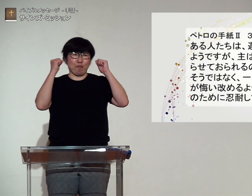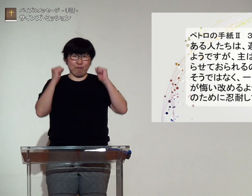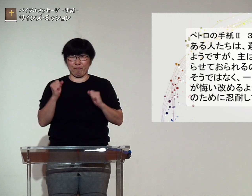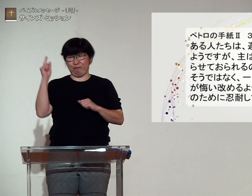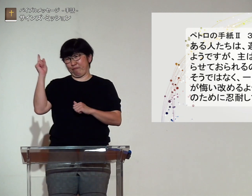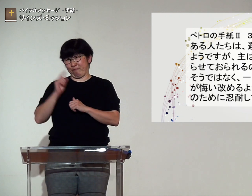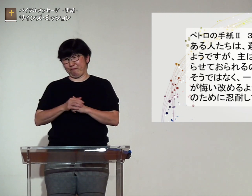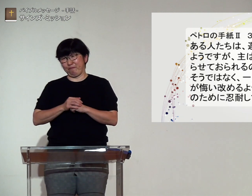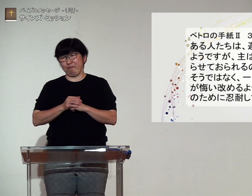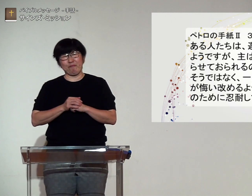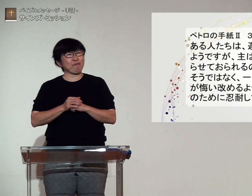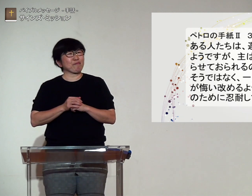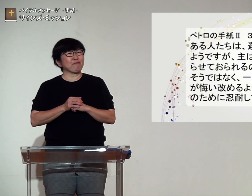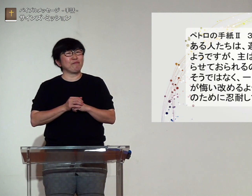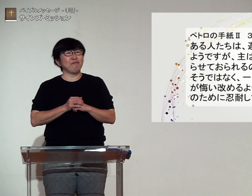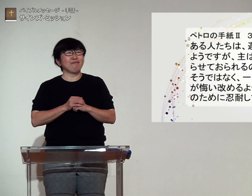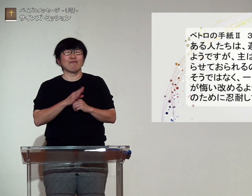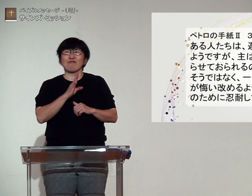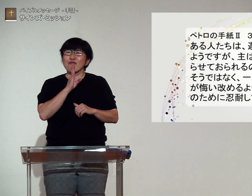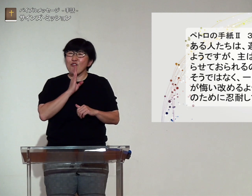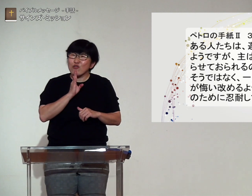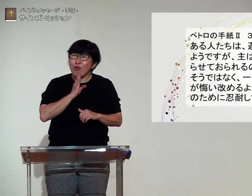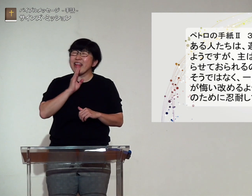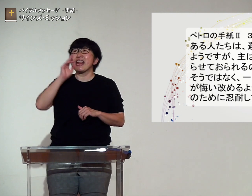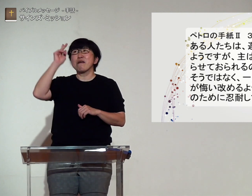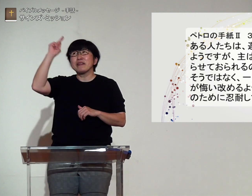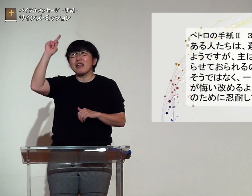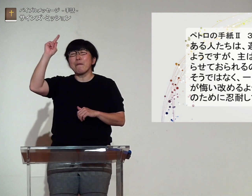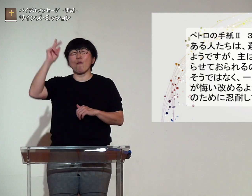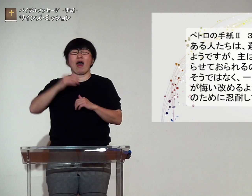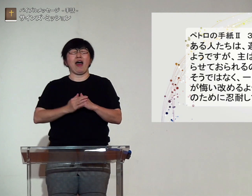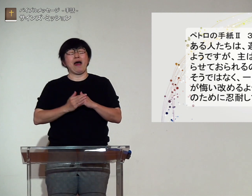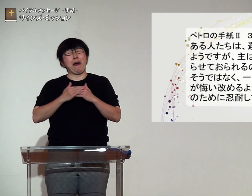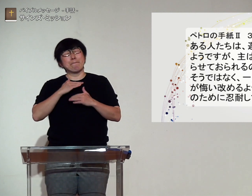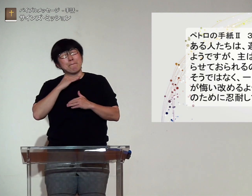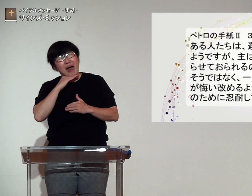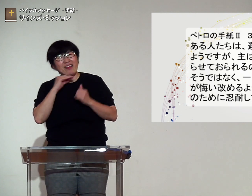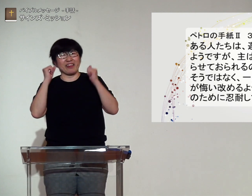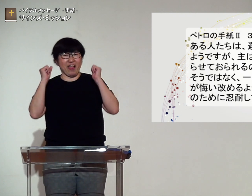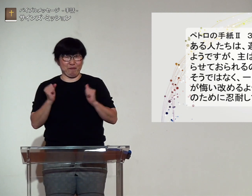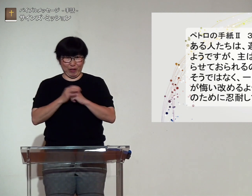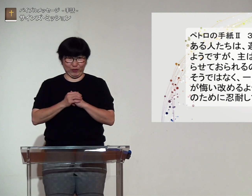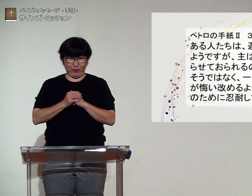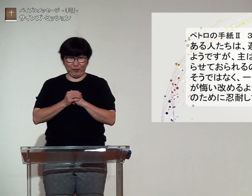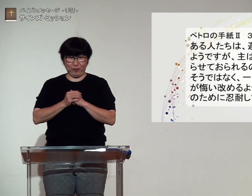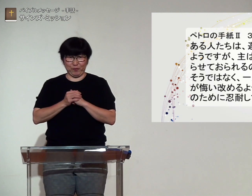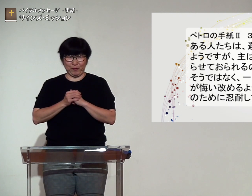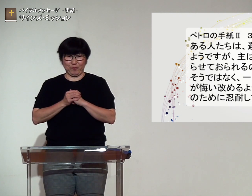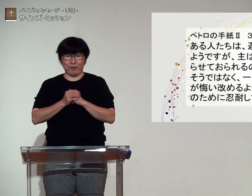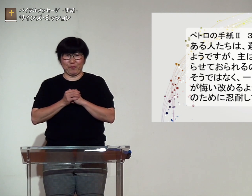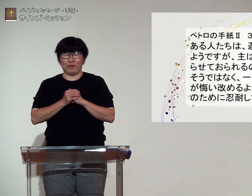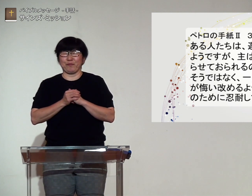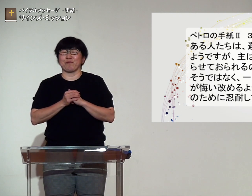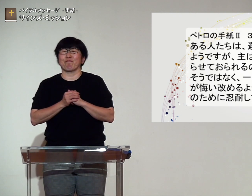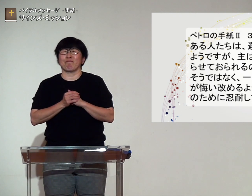忍耐しておられるのですと本当に神様は待っておられます